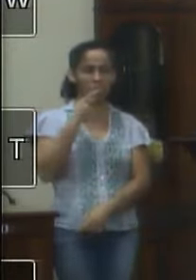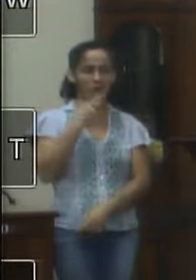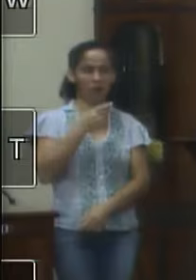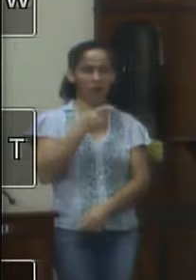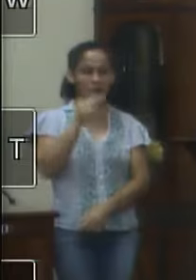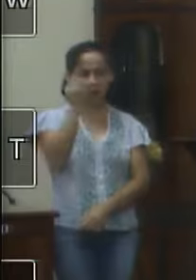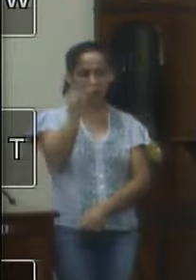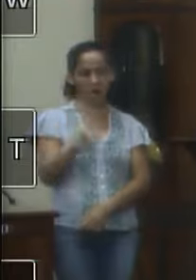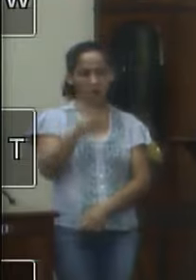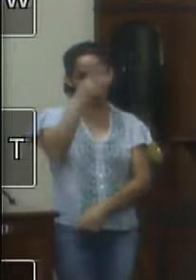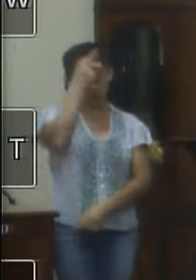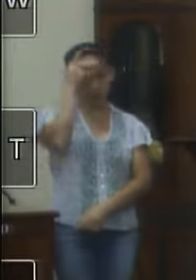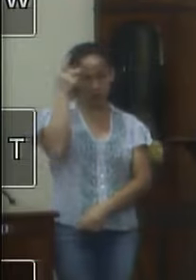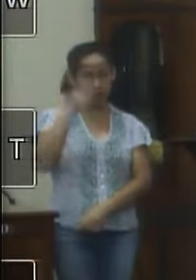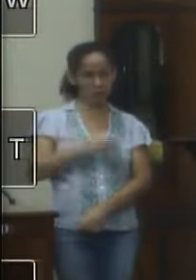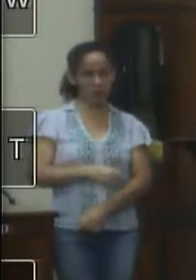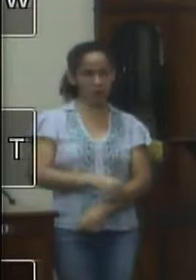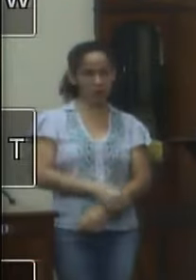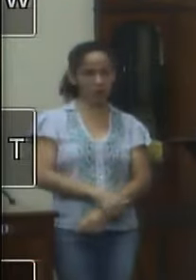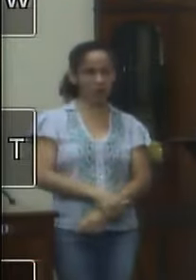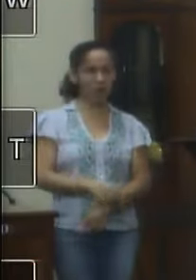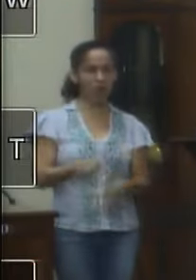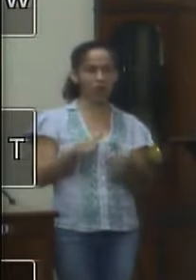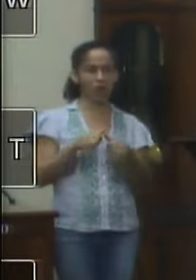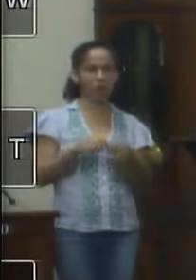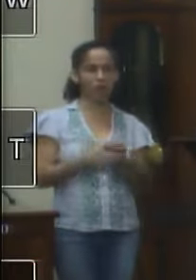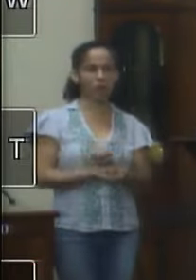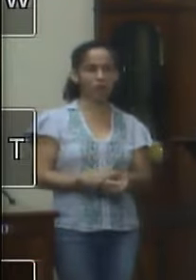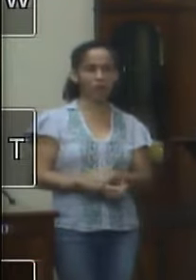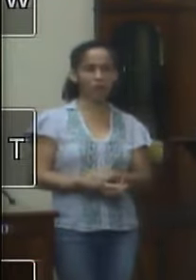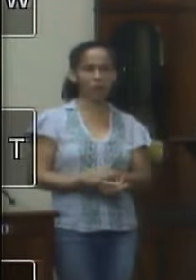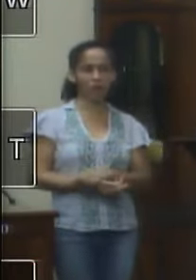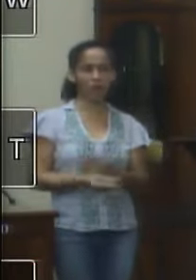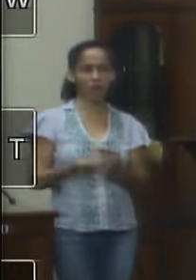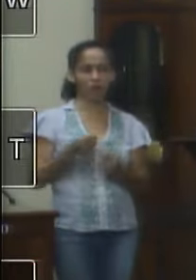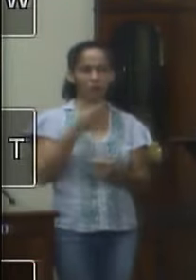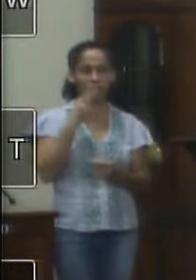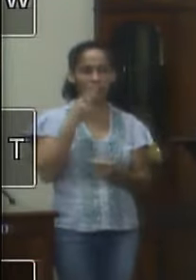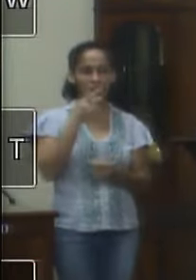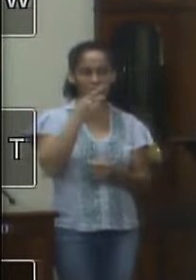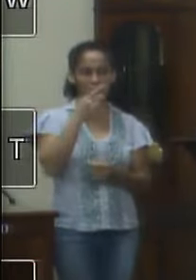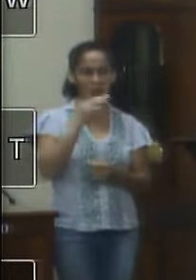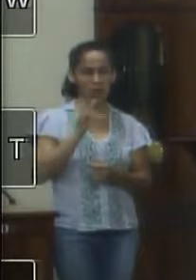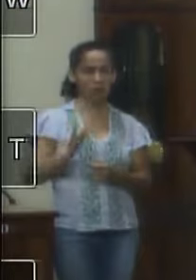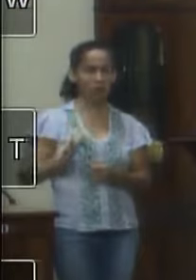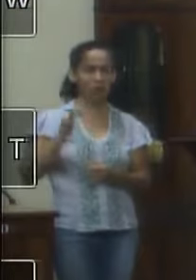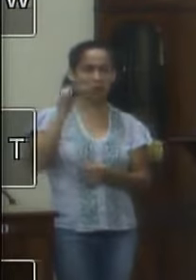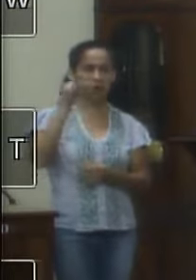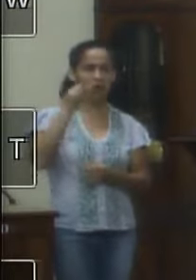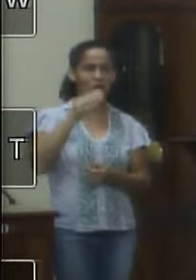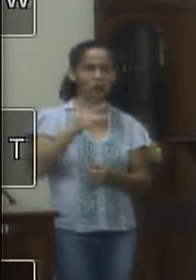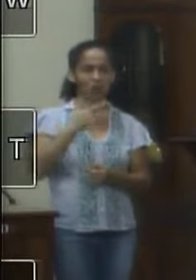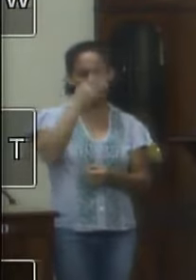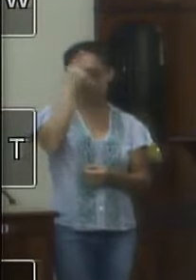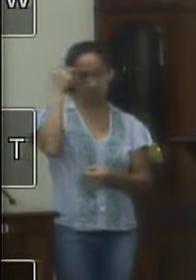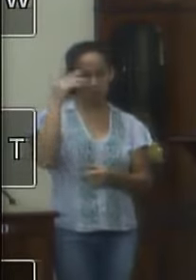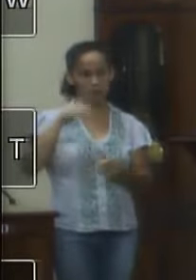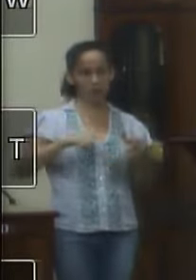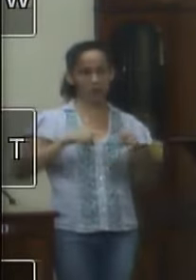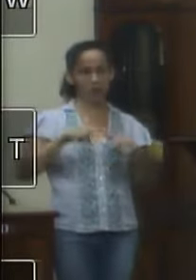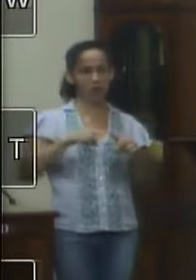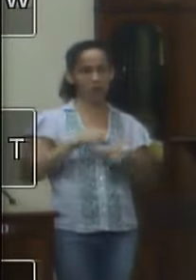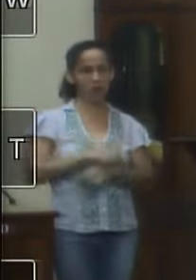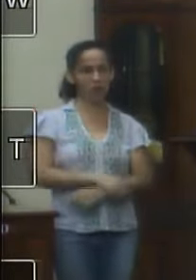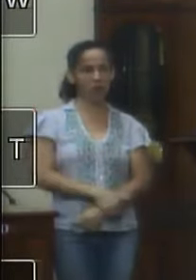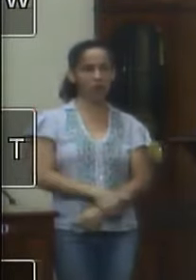pessoa é que está lidando com o futuro dos funcionários é